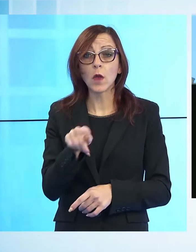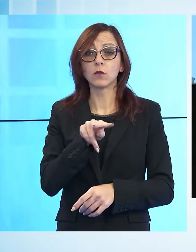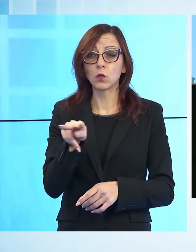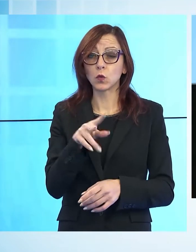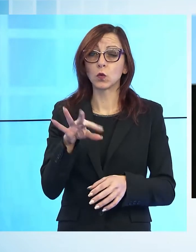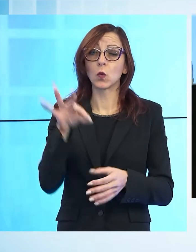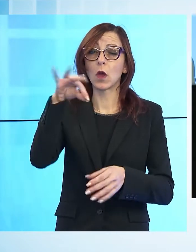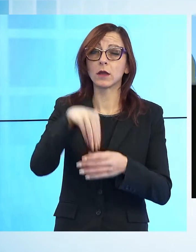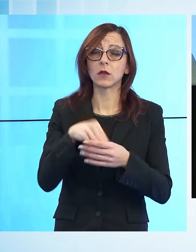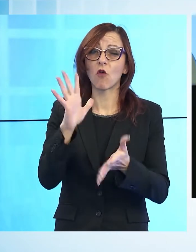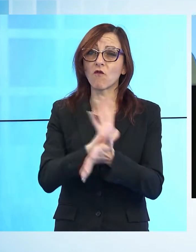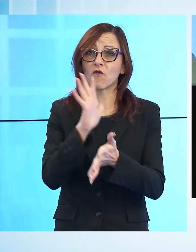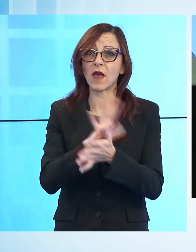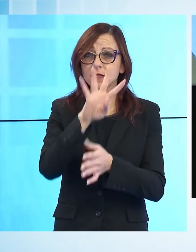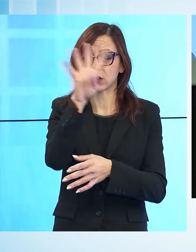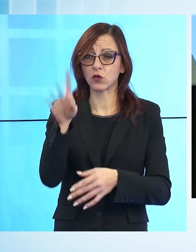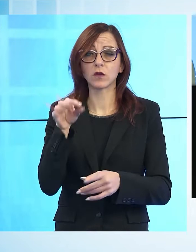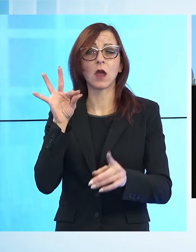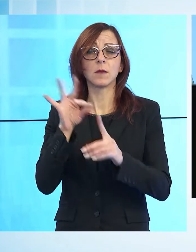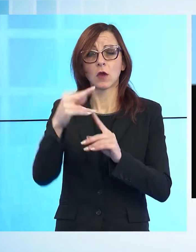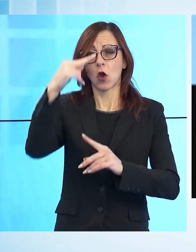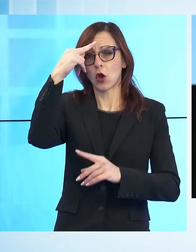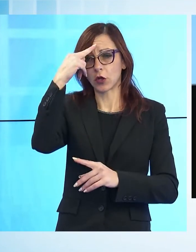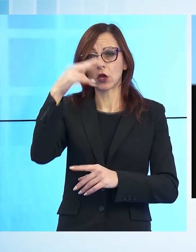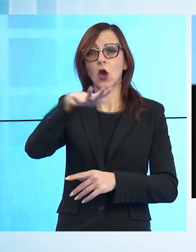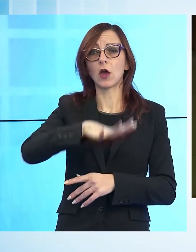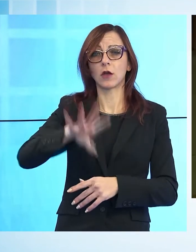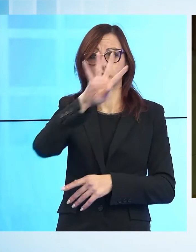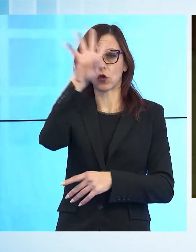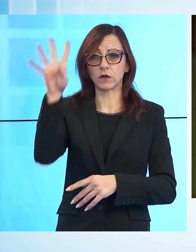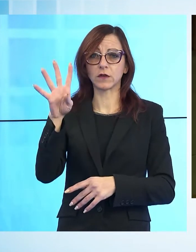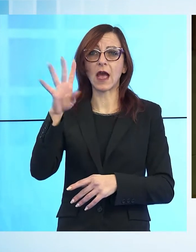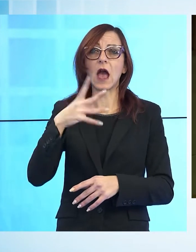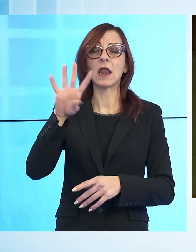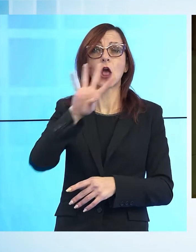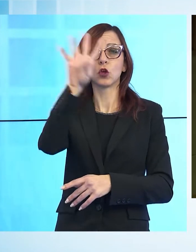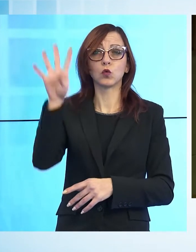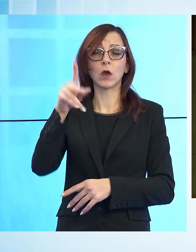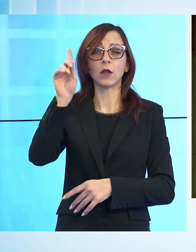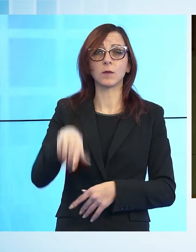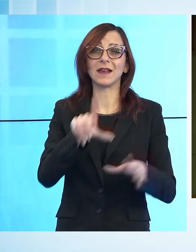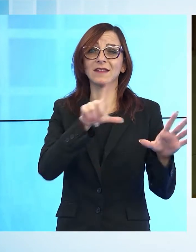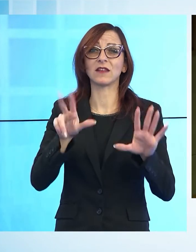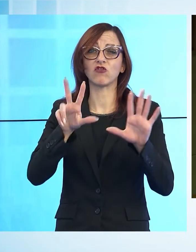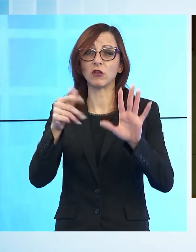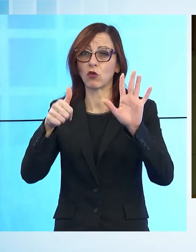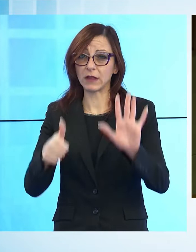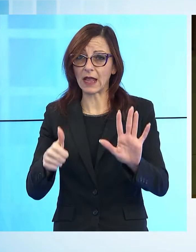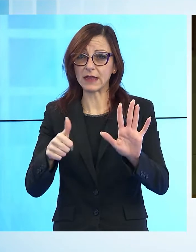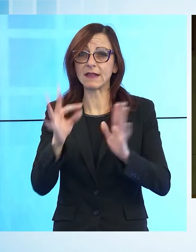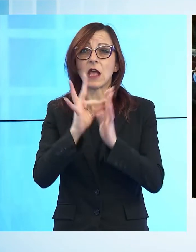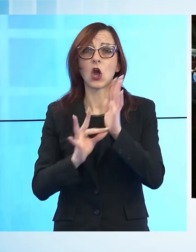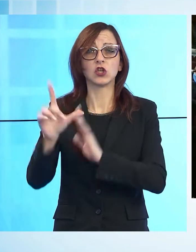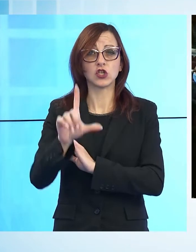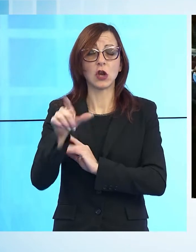istituita per ricordare l'abolizione della pena di morte nel Gran Ducato, decisa nel 1786 con il codice Leopoldino.